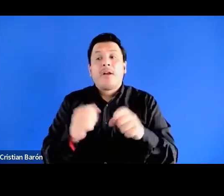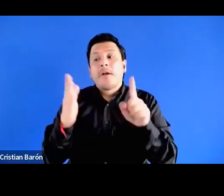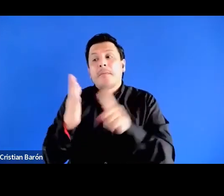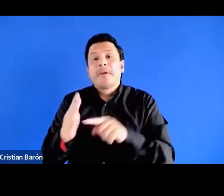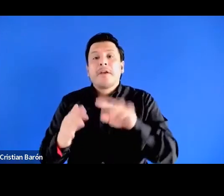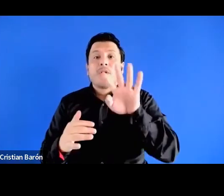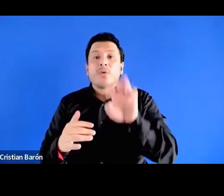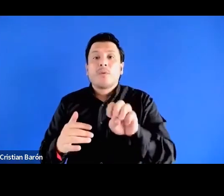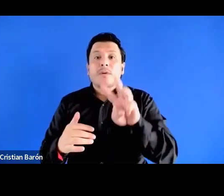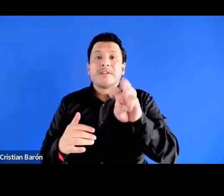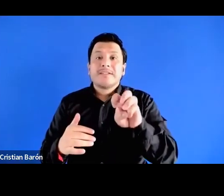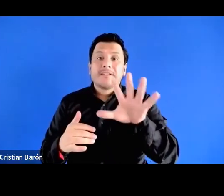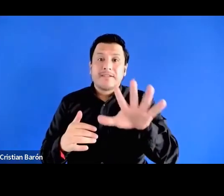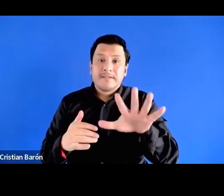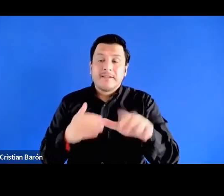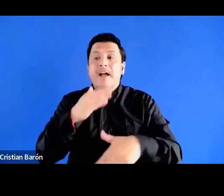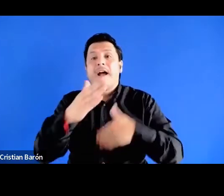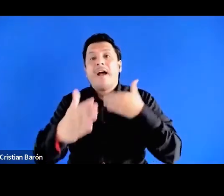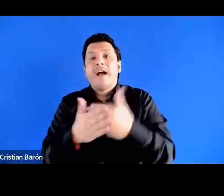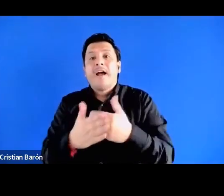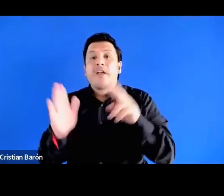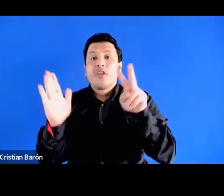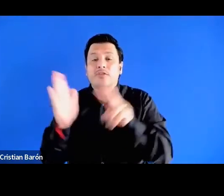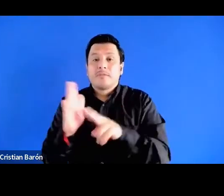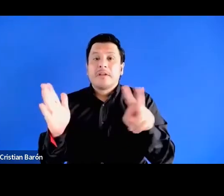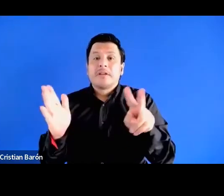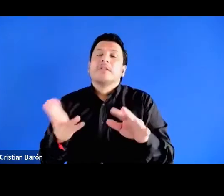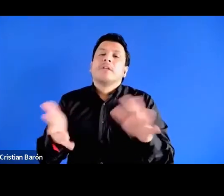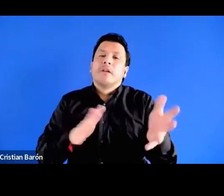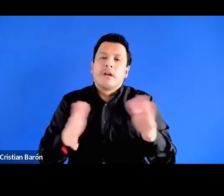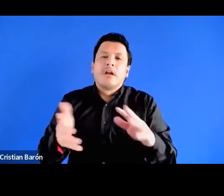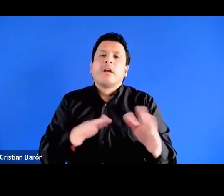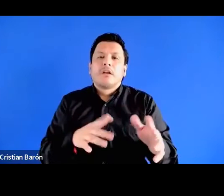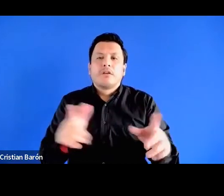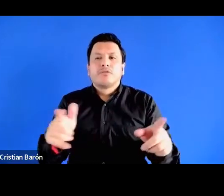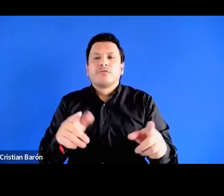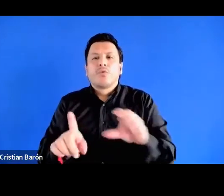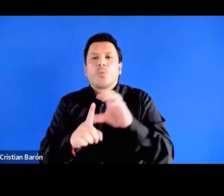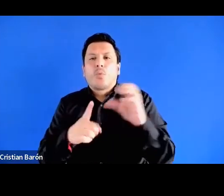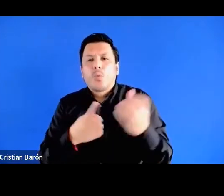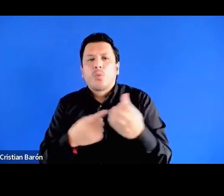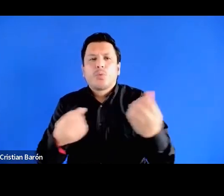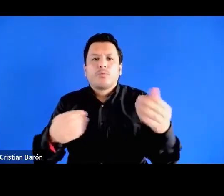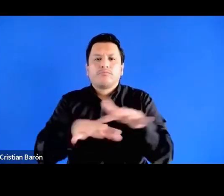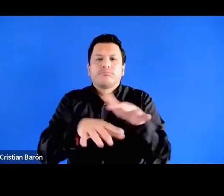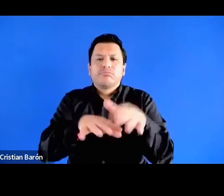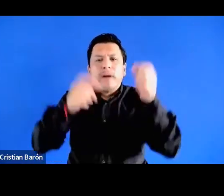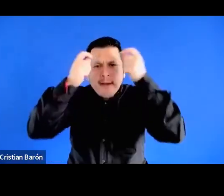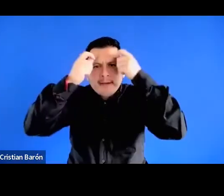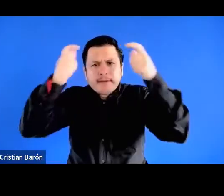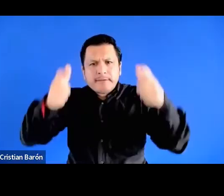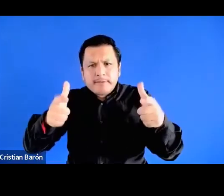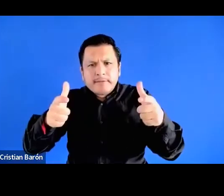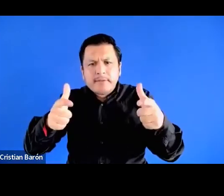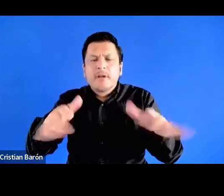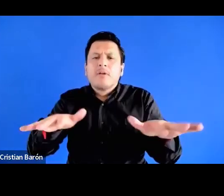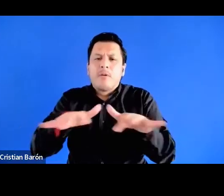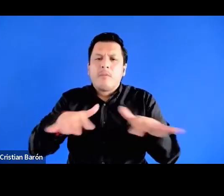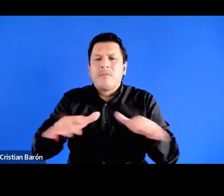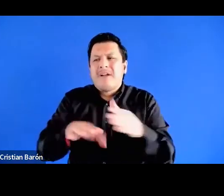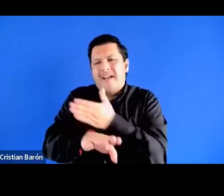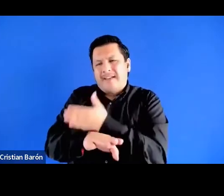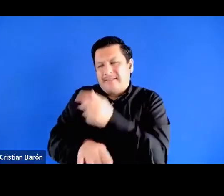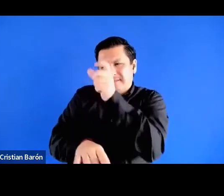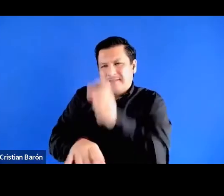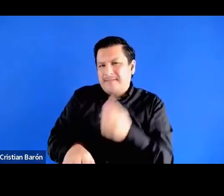viene el tema del multiculturalismo de Estado ¿no? que no me voy a detener porque no tengo mucho tiempo pero hay varios elementos que yo creo que Mara toca aquí